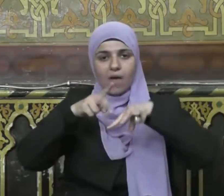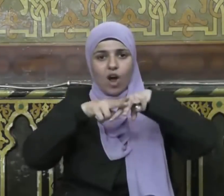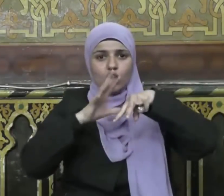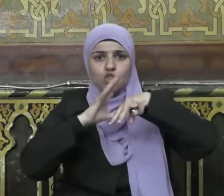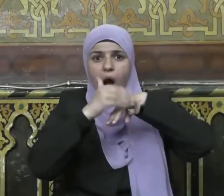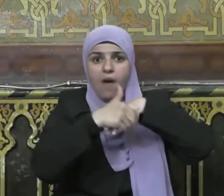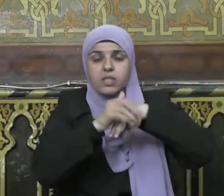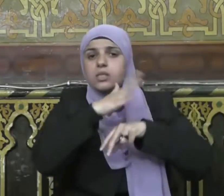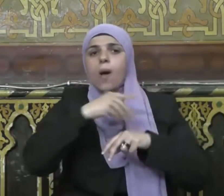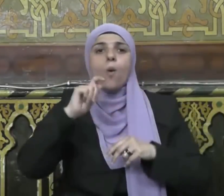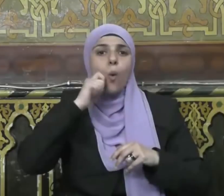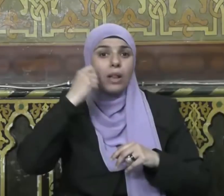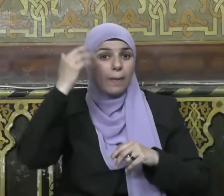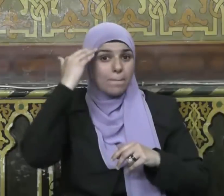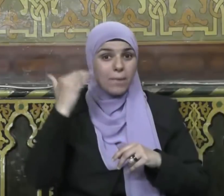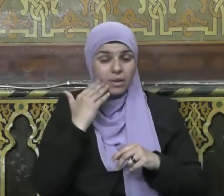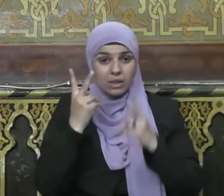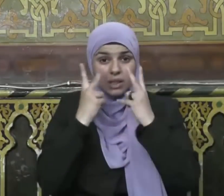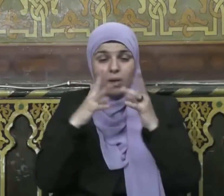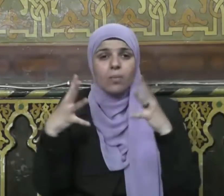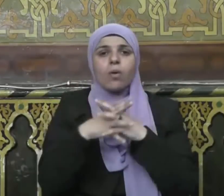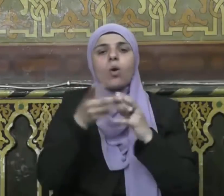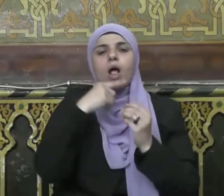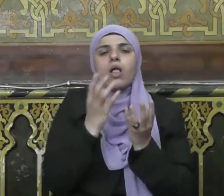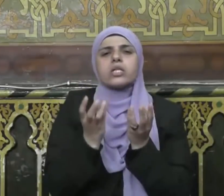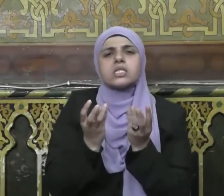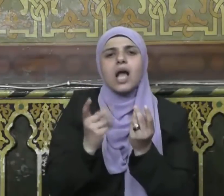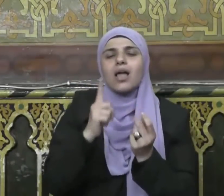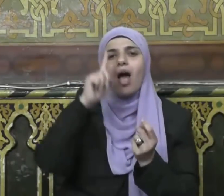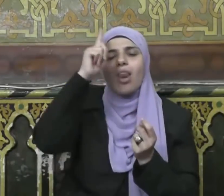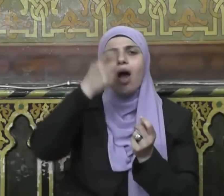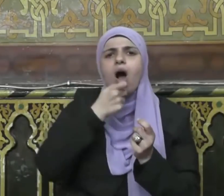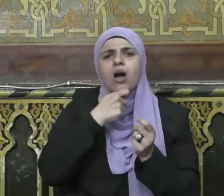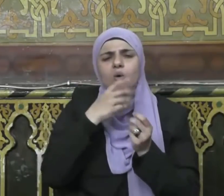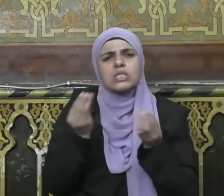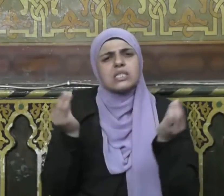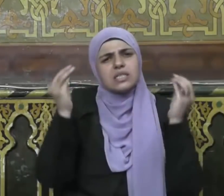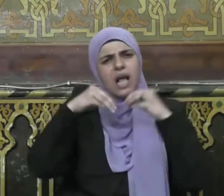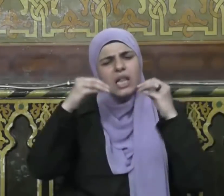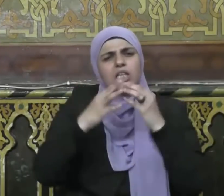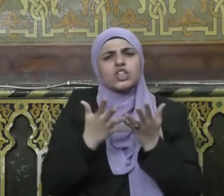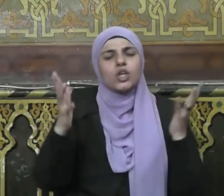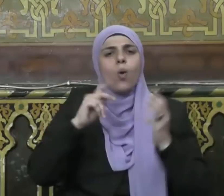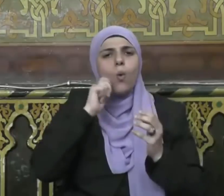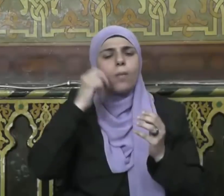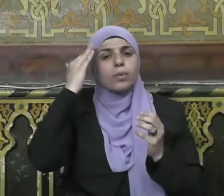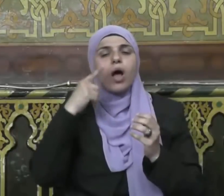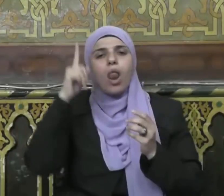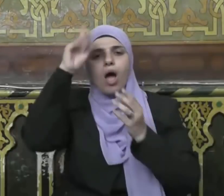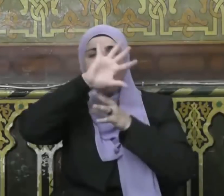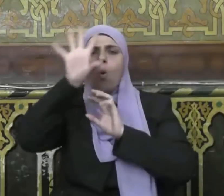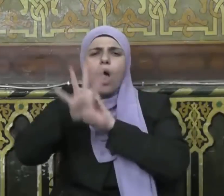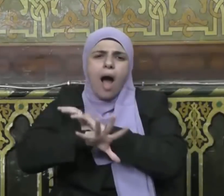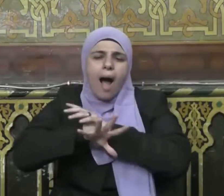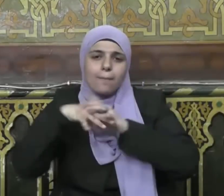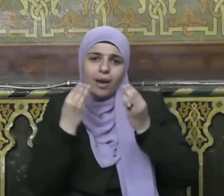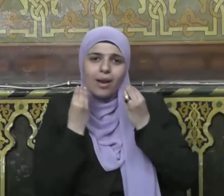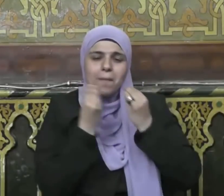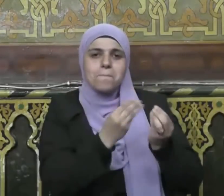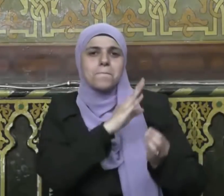وفي بيان أن الصوم طريق من طرق الجنة يقول نبينا صلى الله عليه وسلم إن